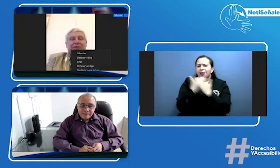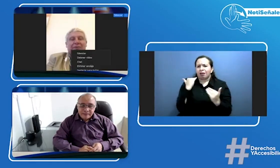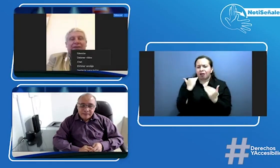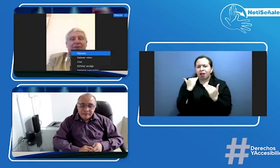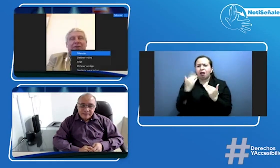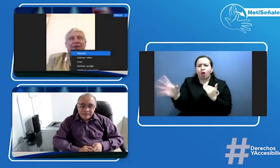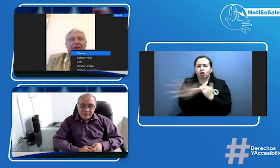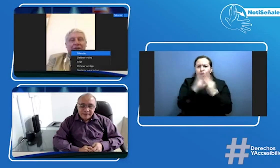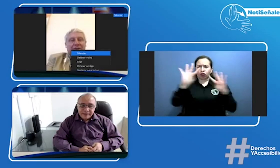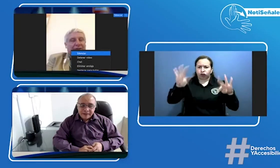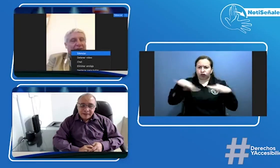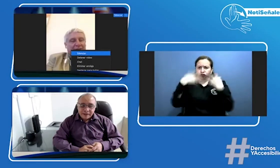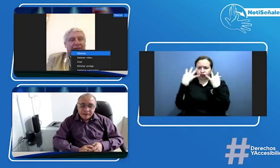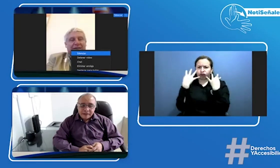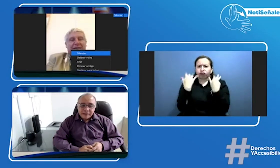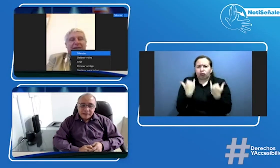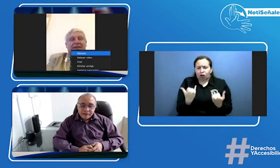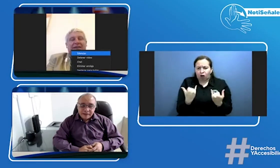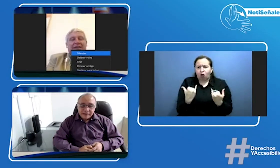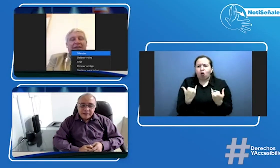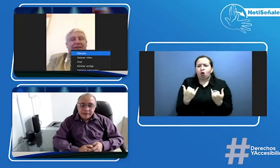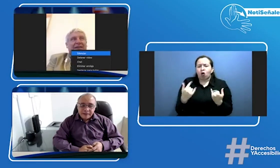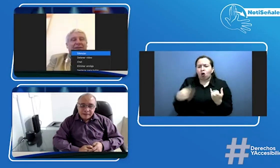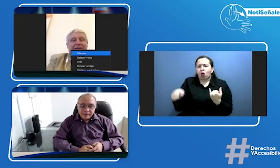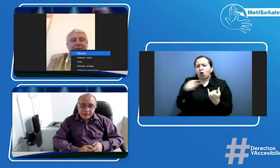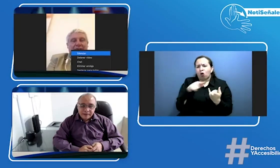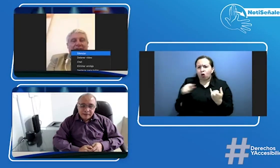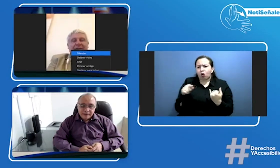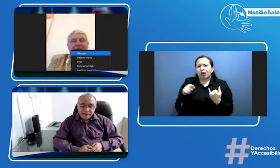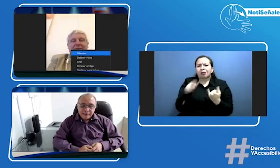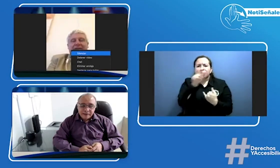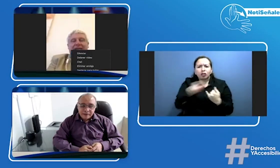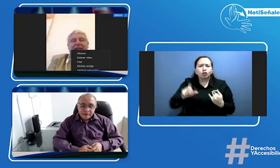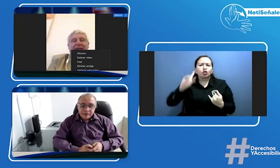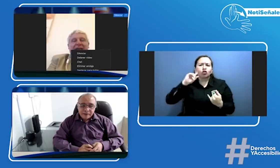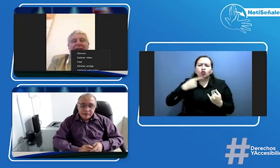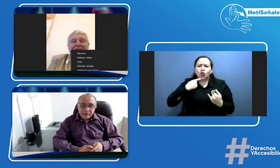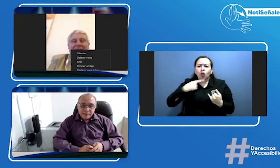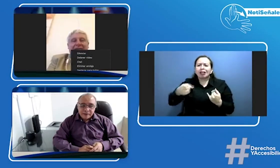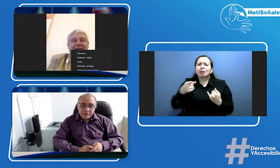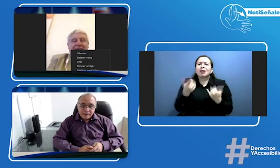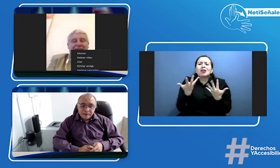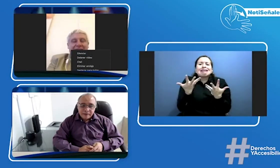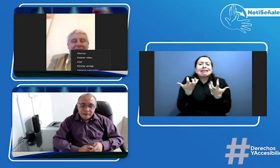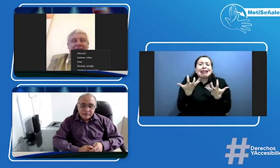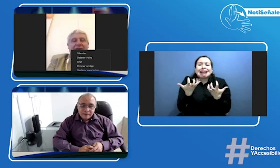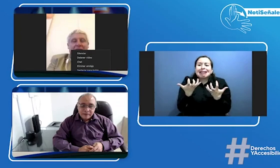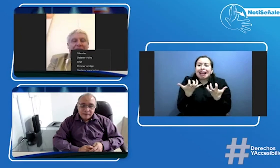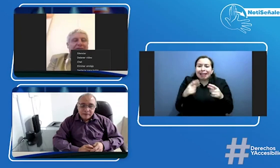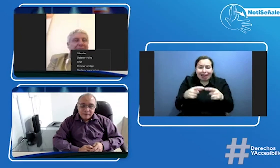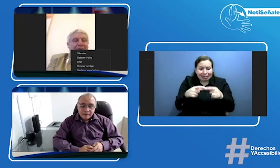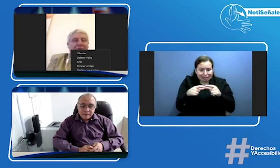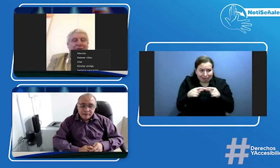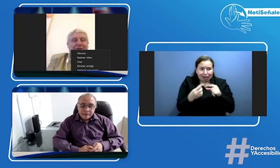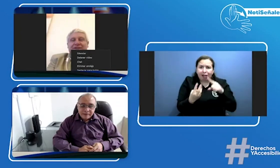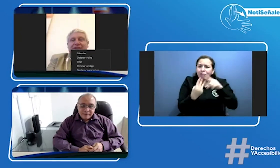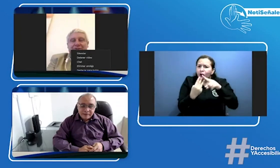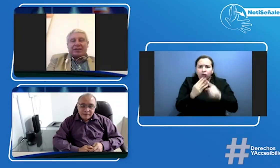momento que tienen esa dificultad pero que tienen la gana de tener la licencia cuenten siempre con nosotros estaremos ahí